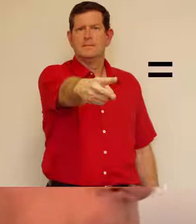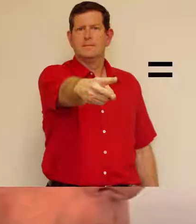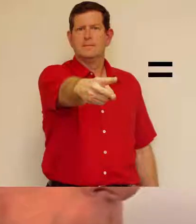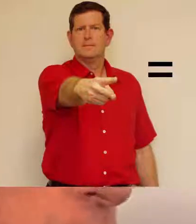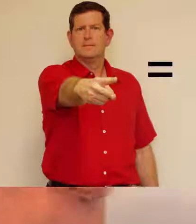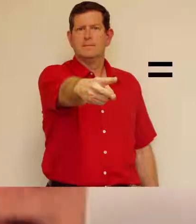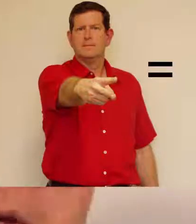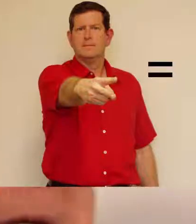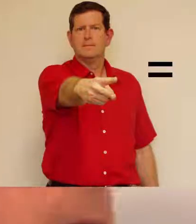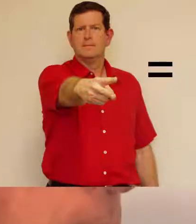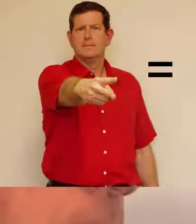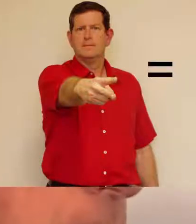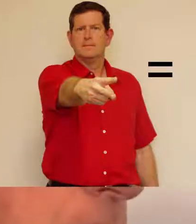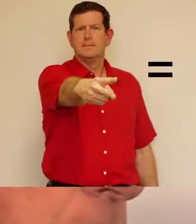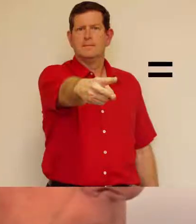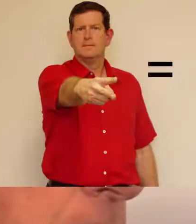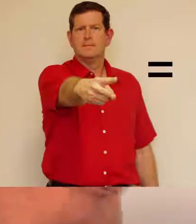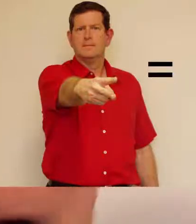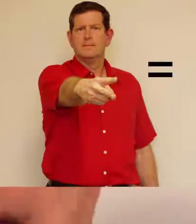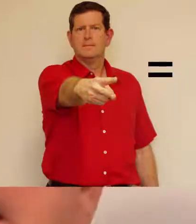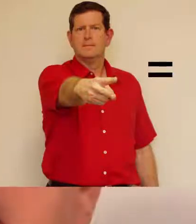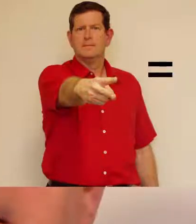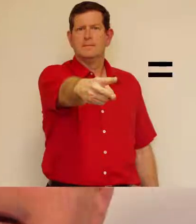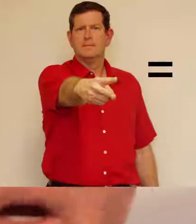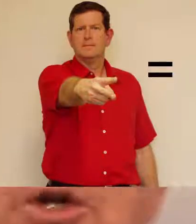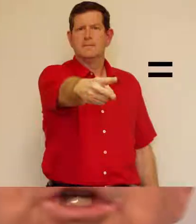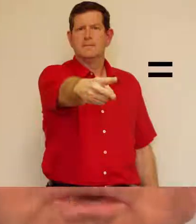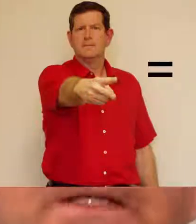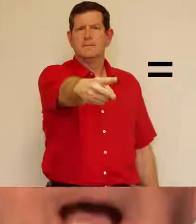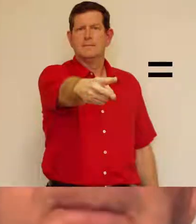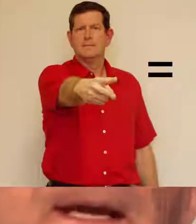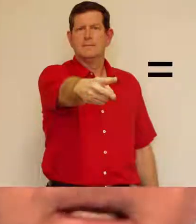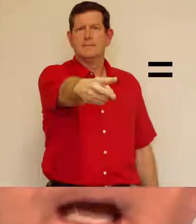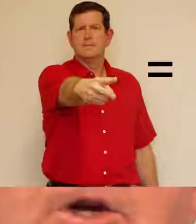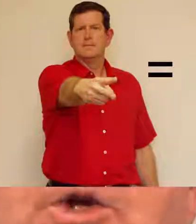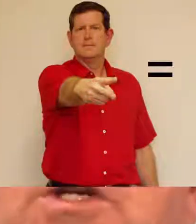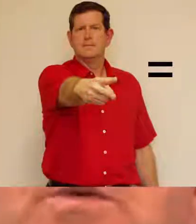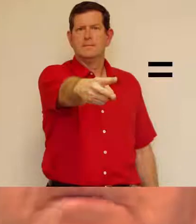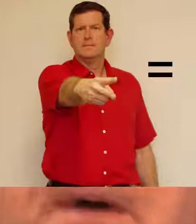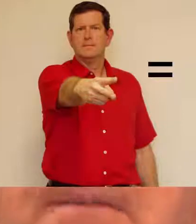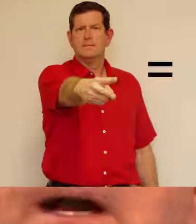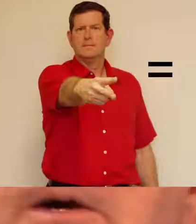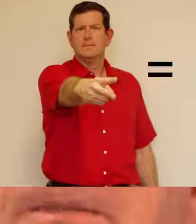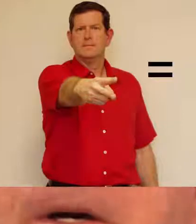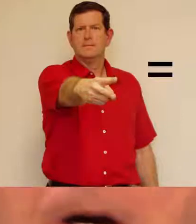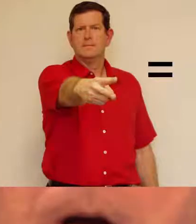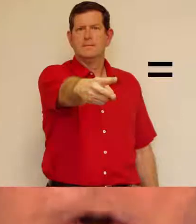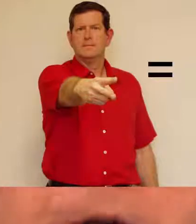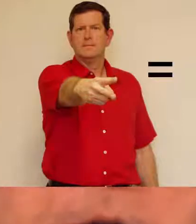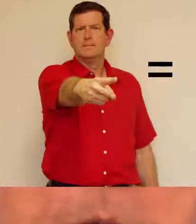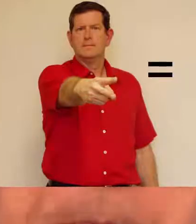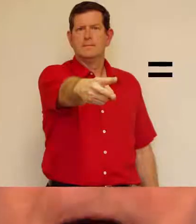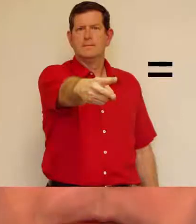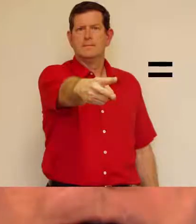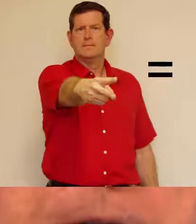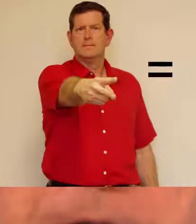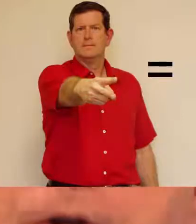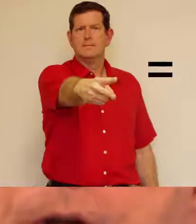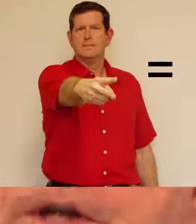je suis américain. Je suis américain. Je ne suis pas, malheureusement, je ne